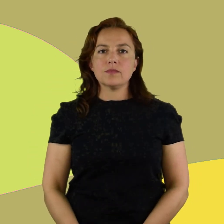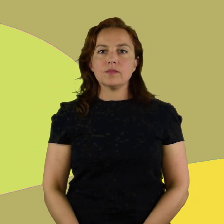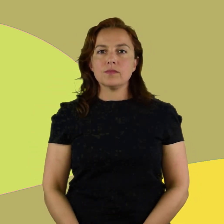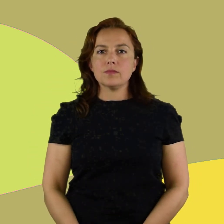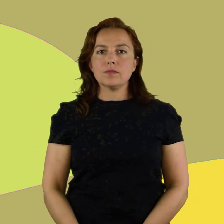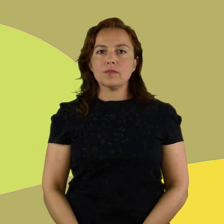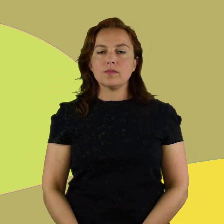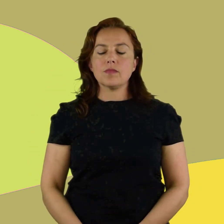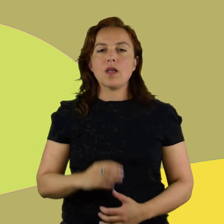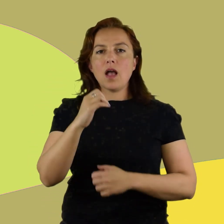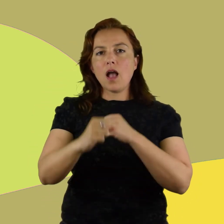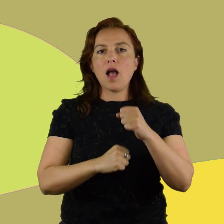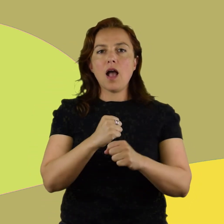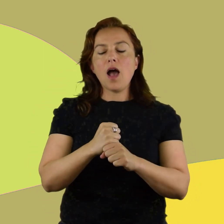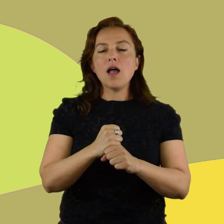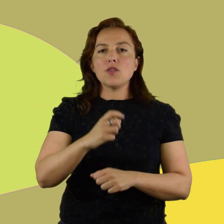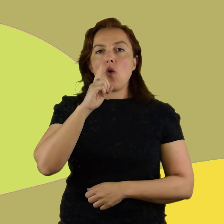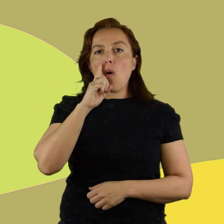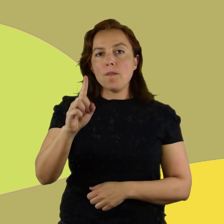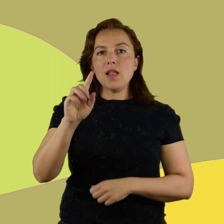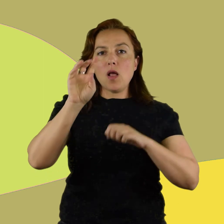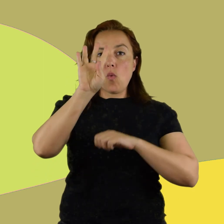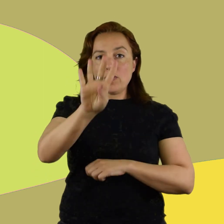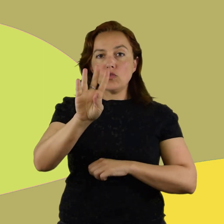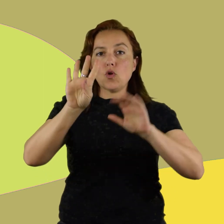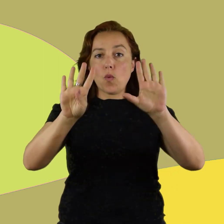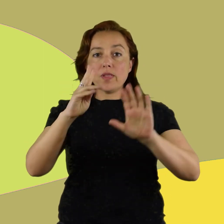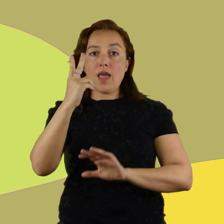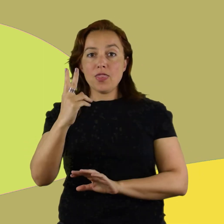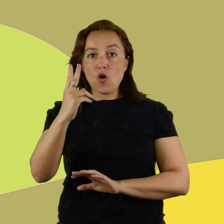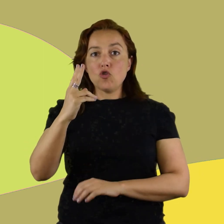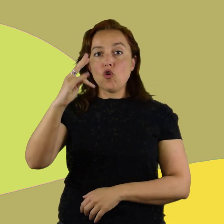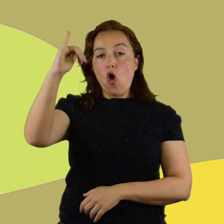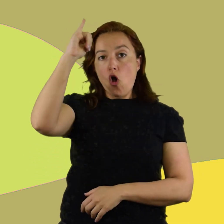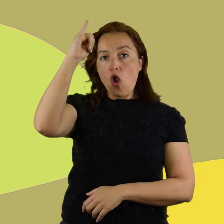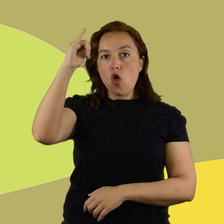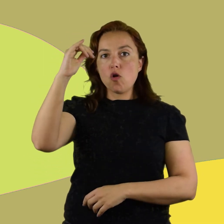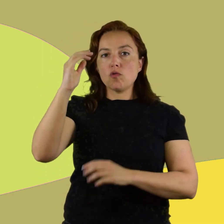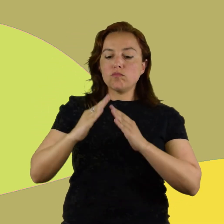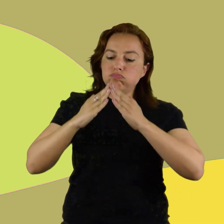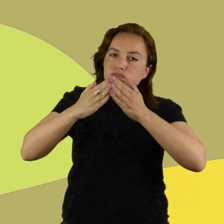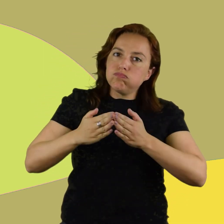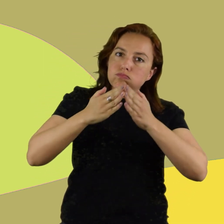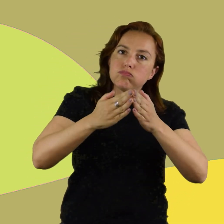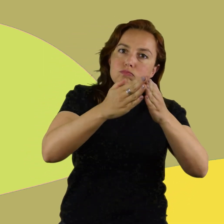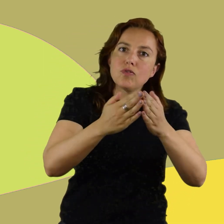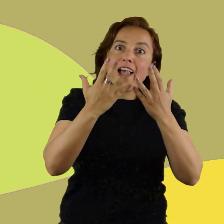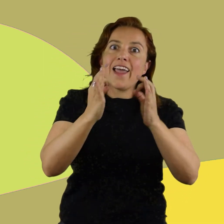En 1942, cuando Cristóbal Colón emprendió su viaje, esperaba llegar a la India. Un error de